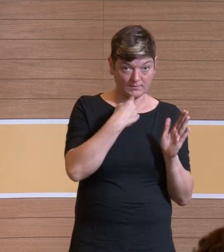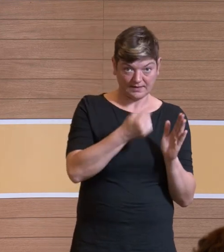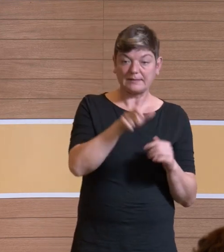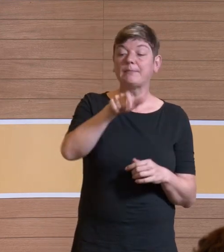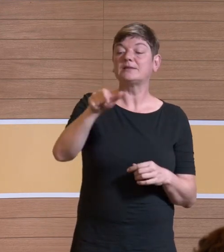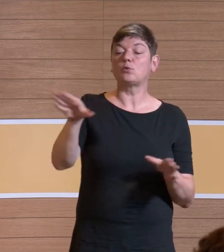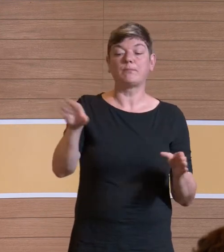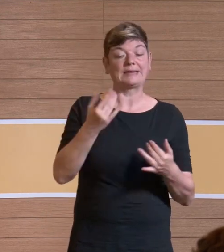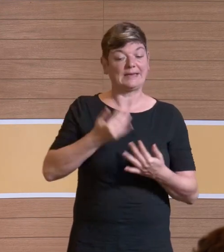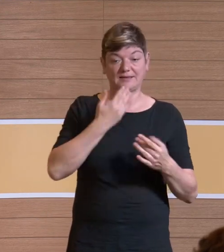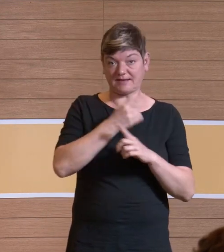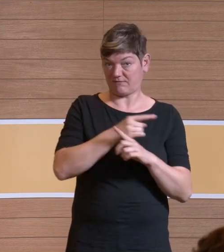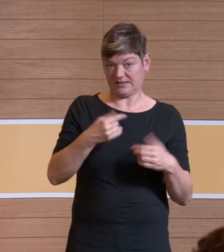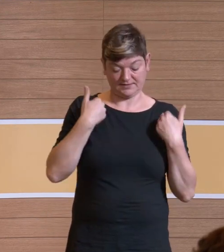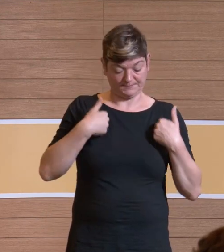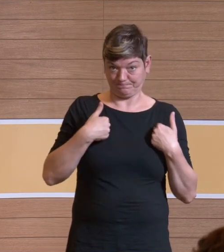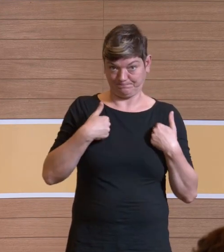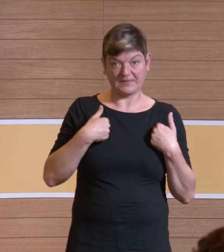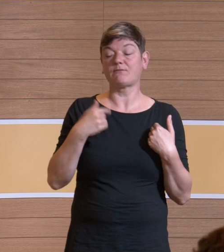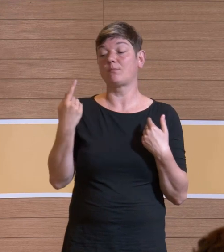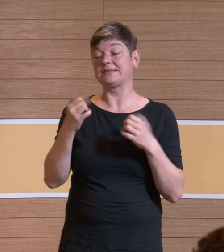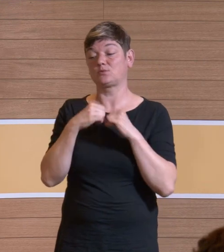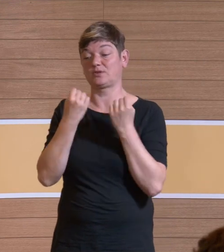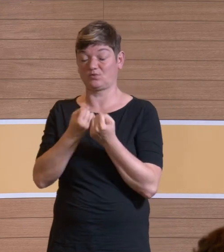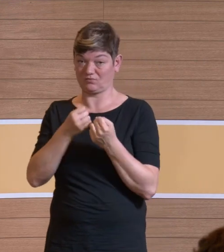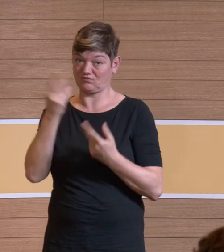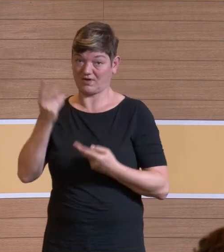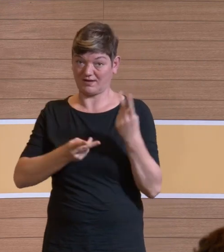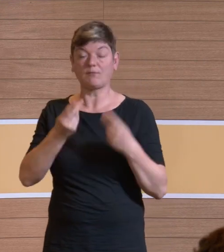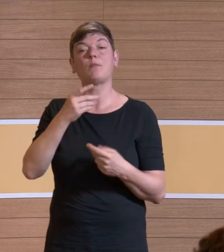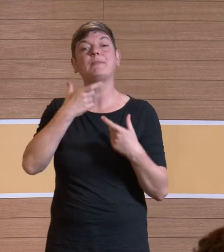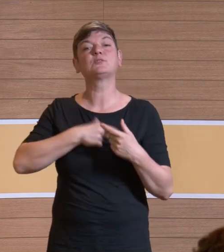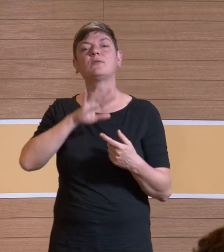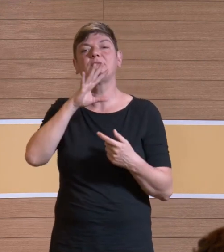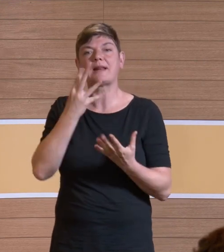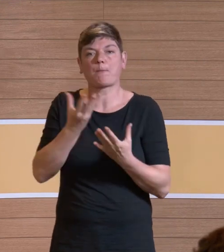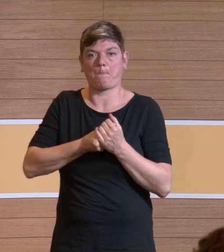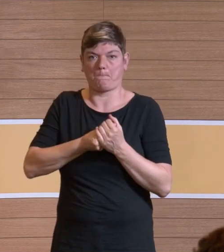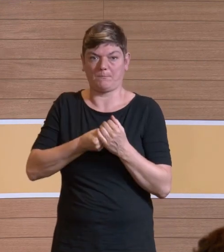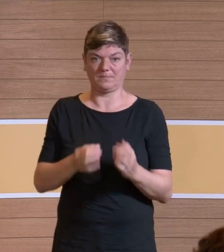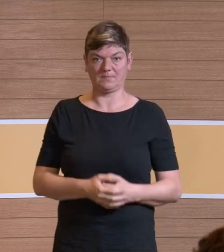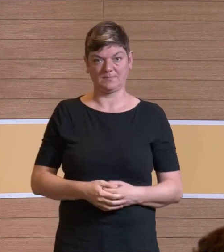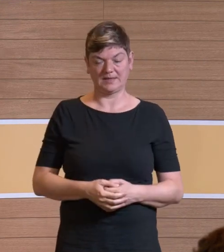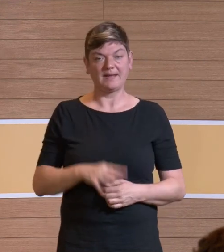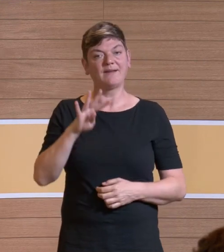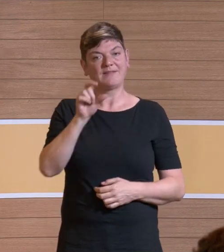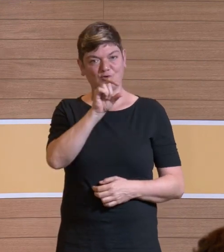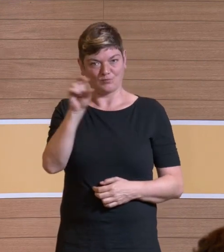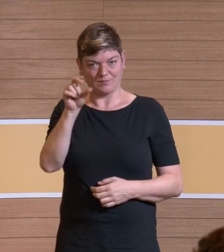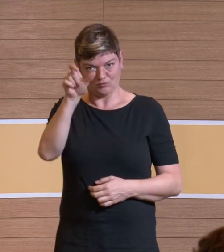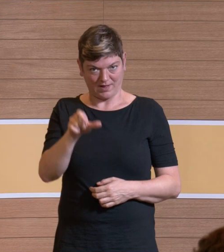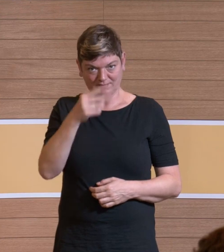nicht mitgerechnet würden. Das ist sehr betrüblich in der Situation, weil die nämlich sehr viel absorbieren. Wenn Sie oben gucken, in der 1, 2, 3, 4. Spalte,